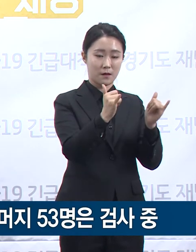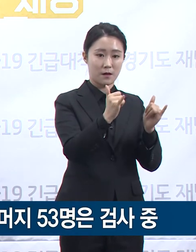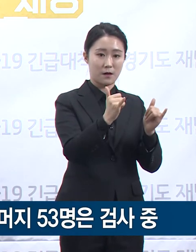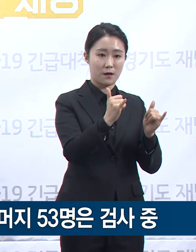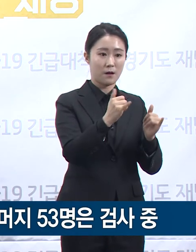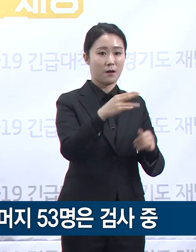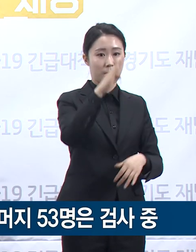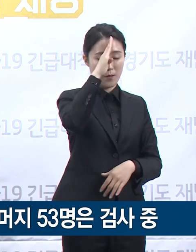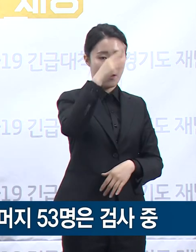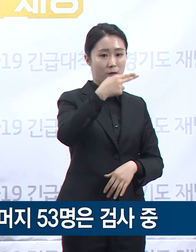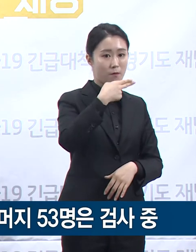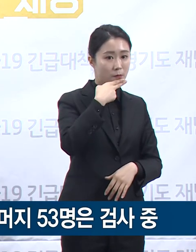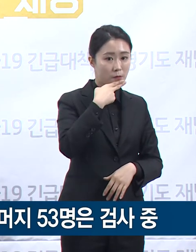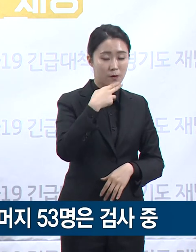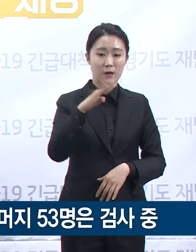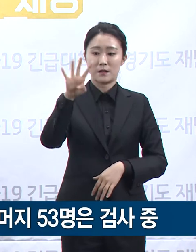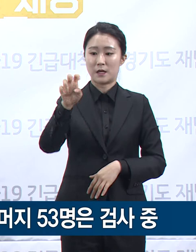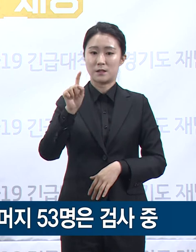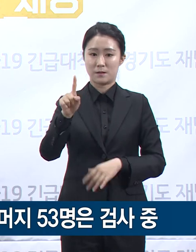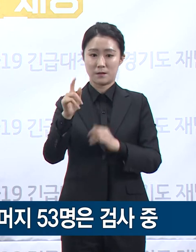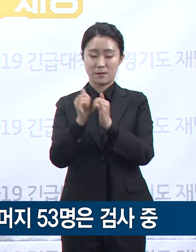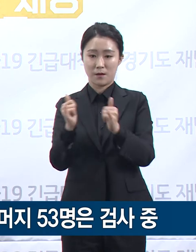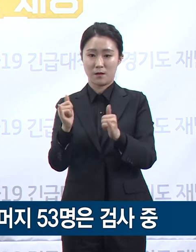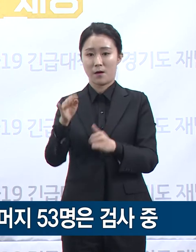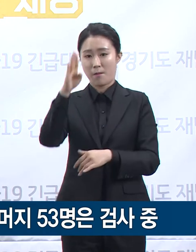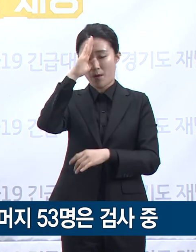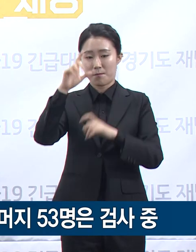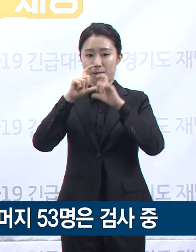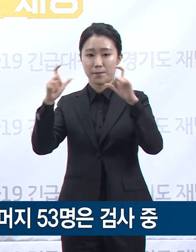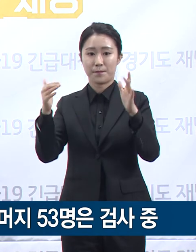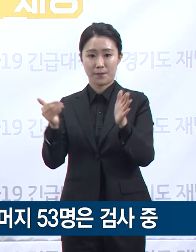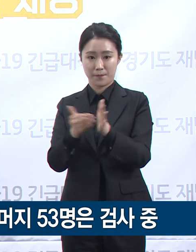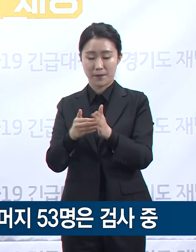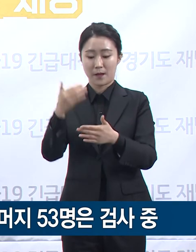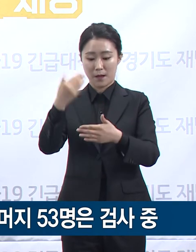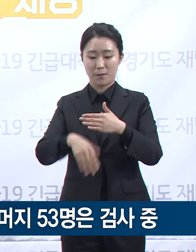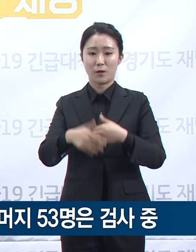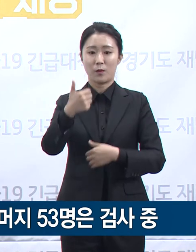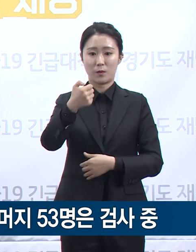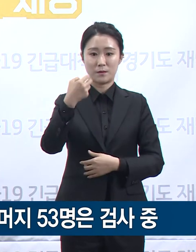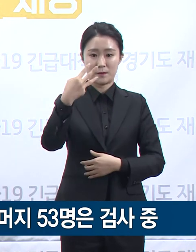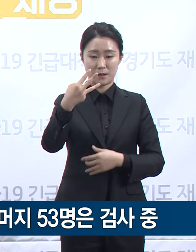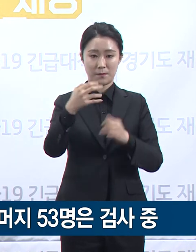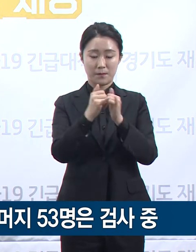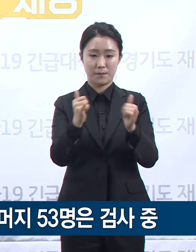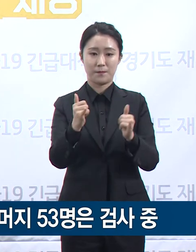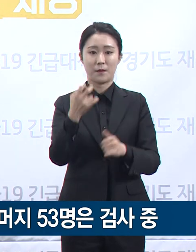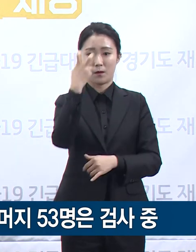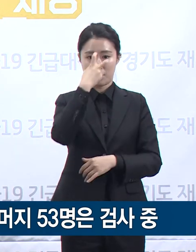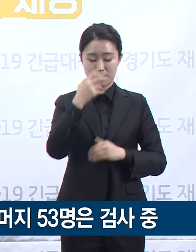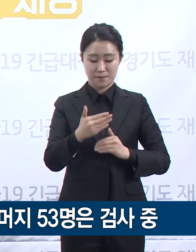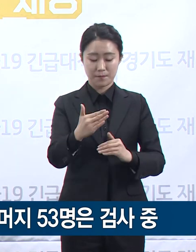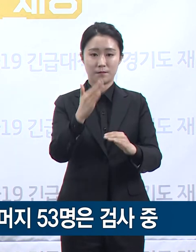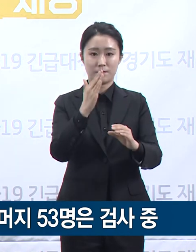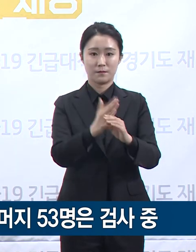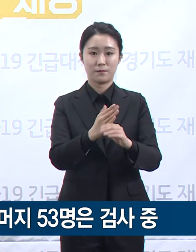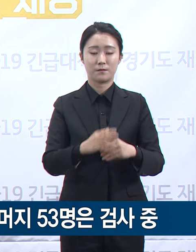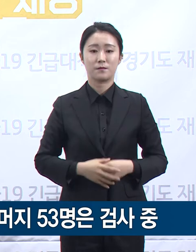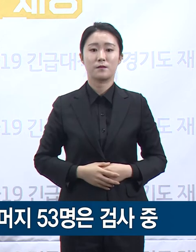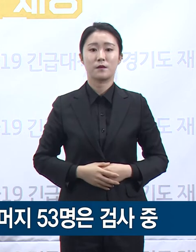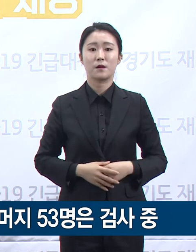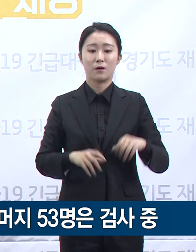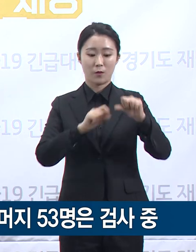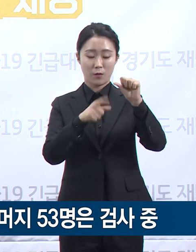41명이 양성 판정을 받았고 나머지 53명은 검사 진행 중입니다. 아울러 5월 10일